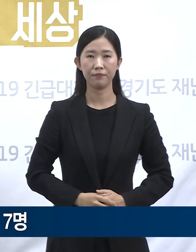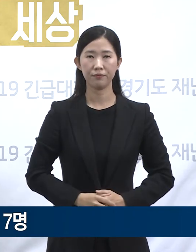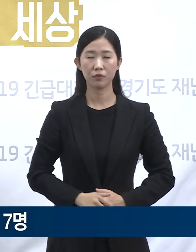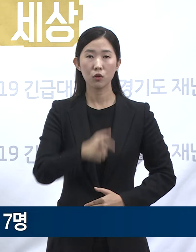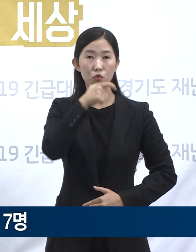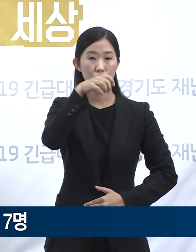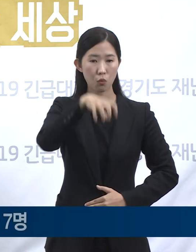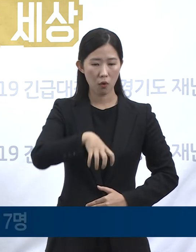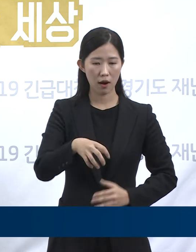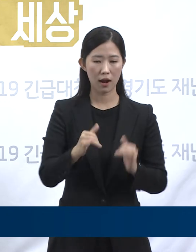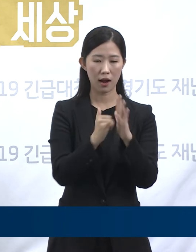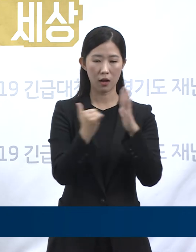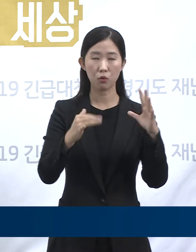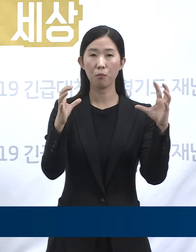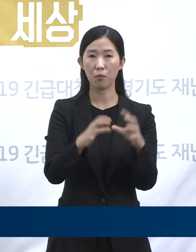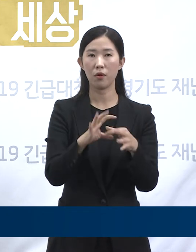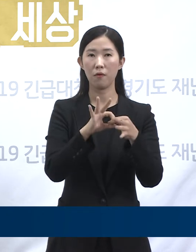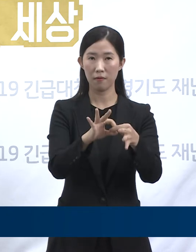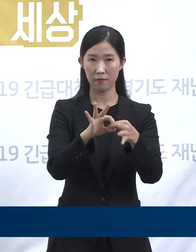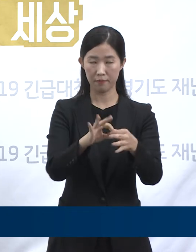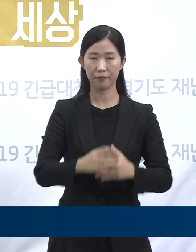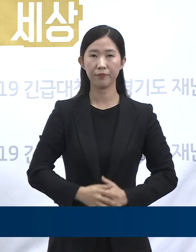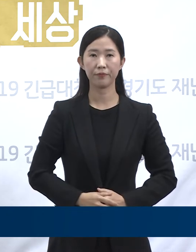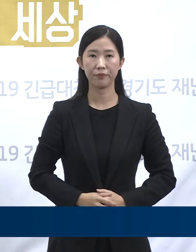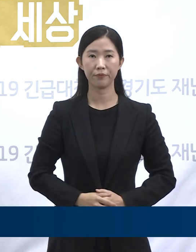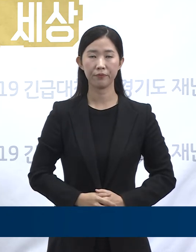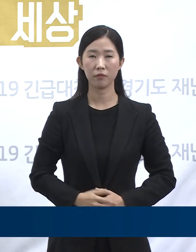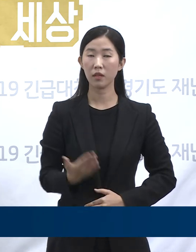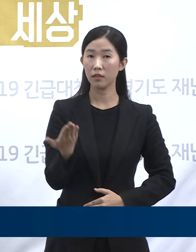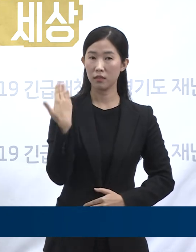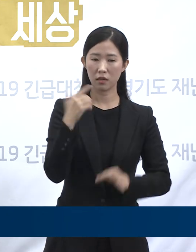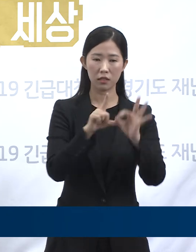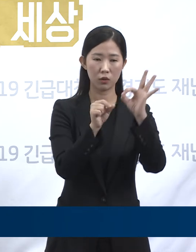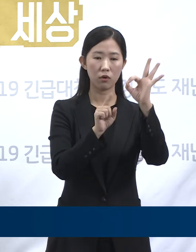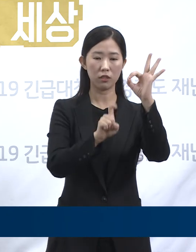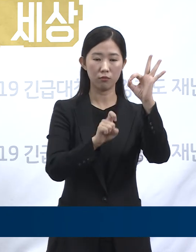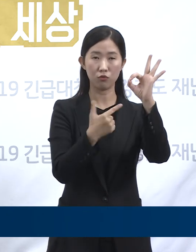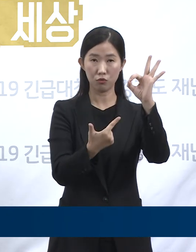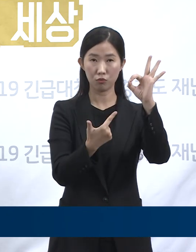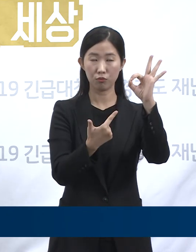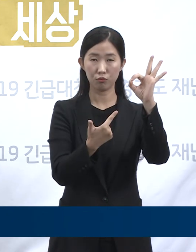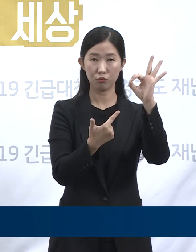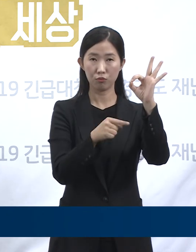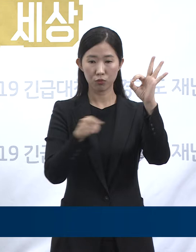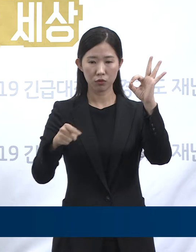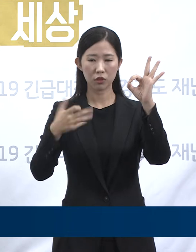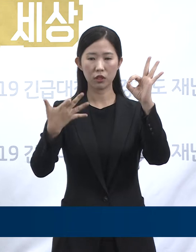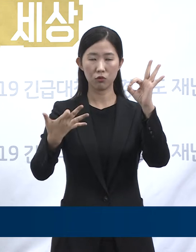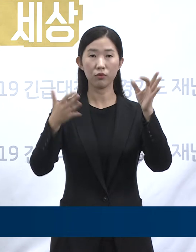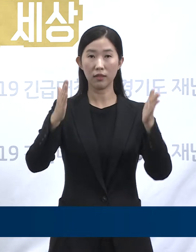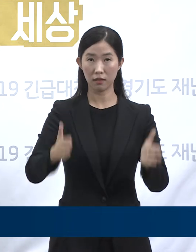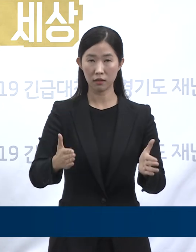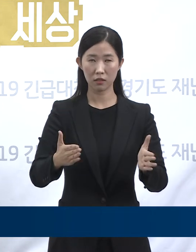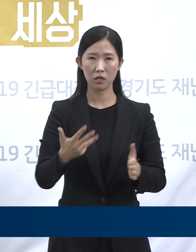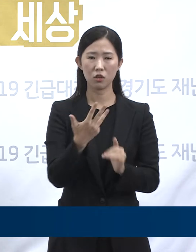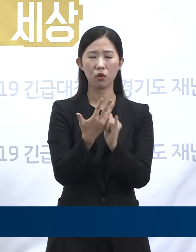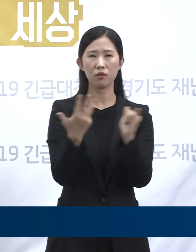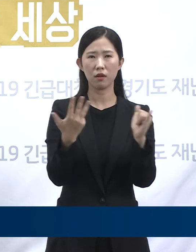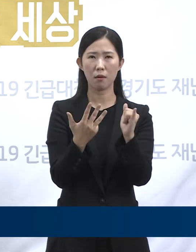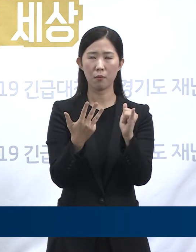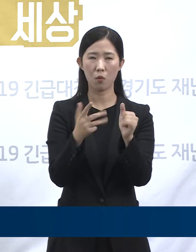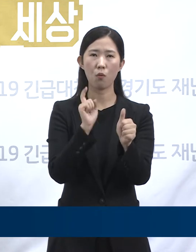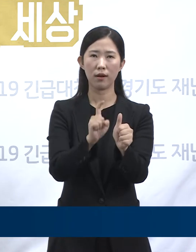수원 가족 모임 관련 확진 상황입니다. 지난 10월 16일부터 19일까지 8명의 확진자가